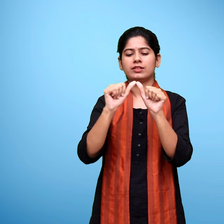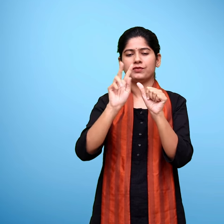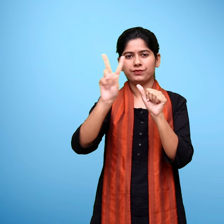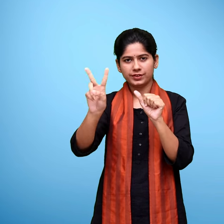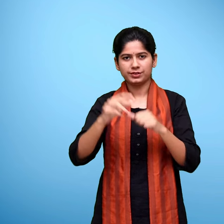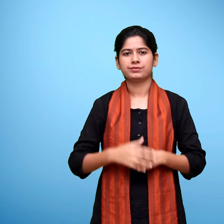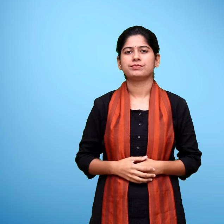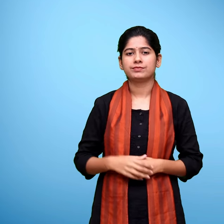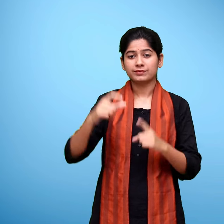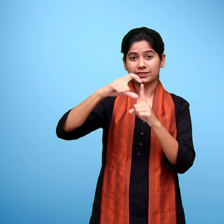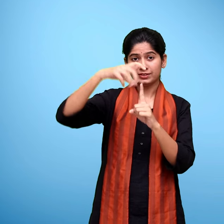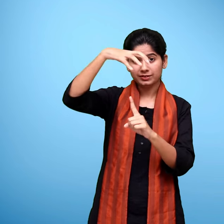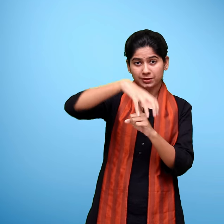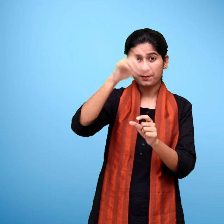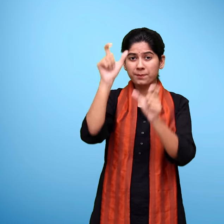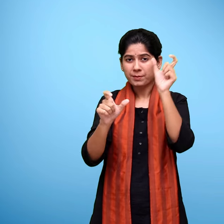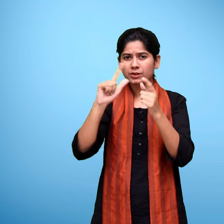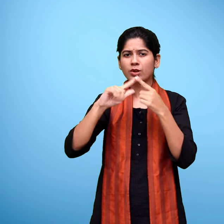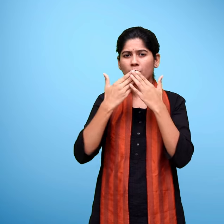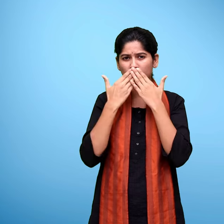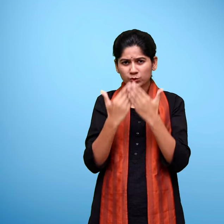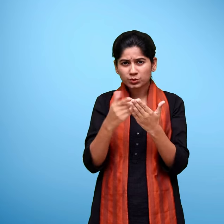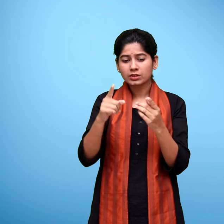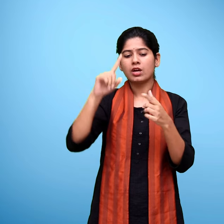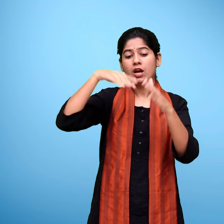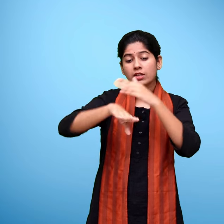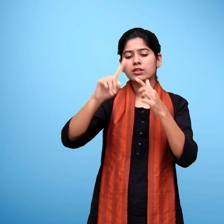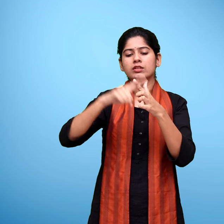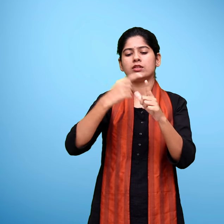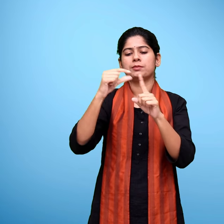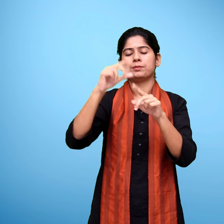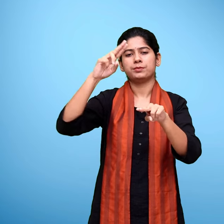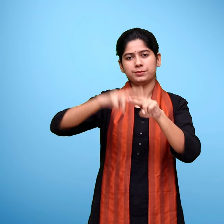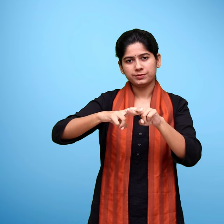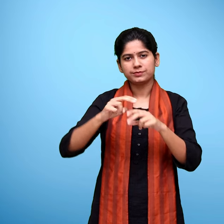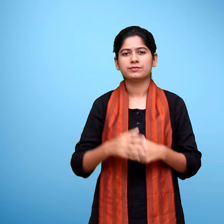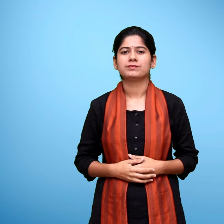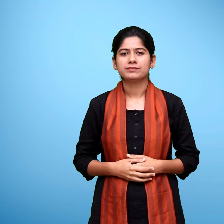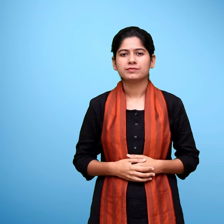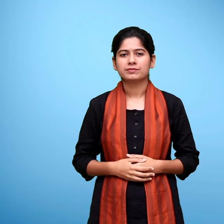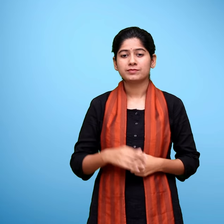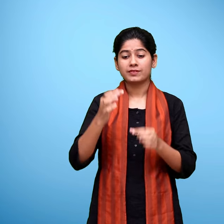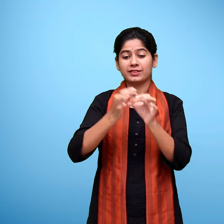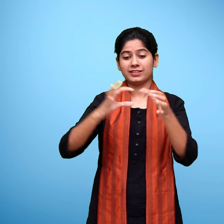राश्ट्रिय शैक्षिक अनुसंधान और प्रशिक्षन परिशद नई दिल्ली